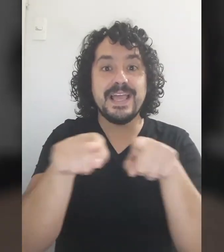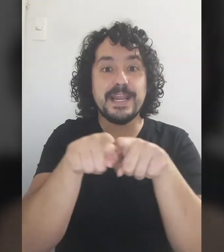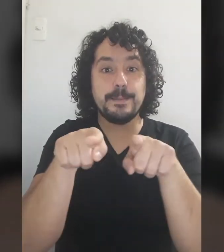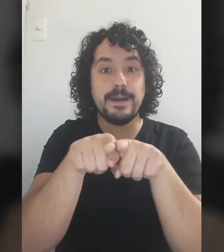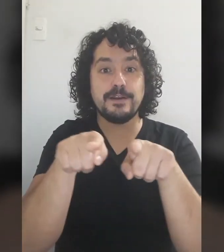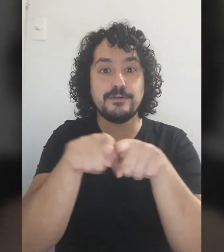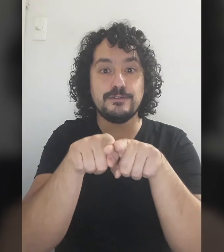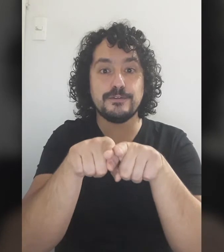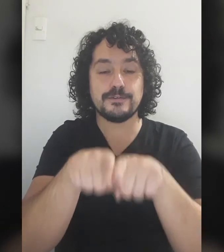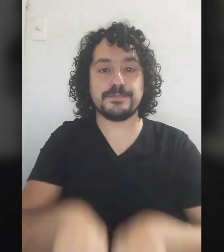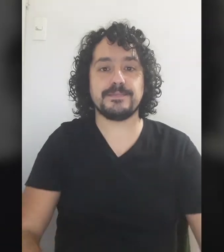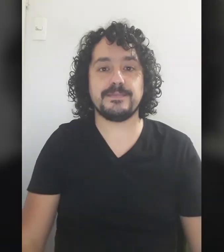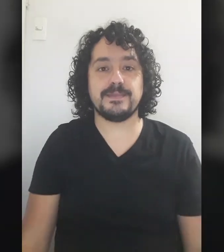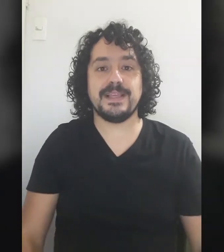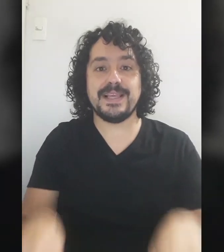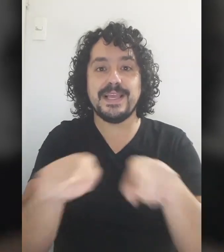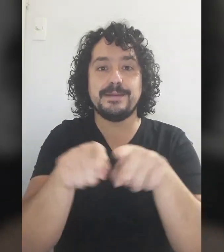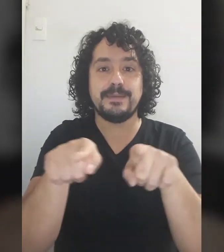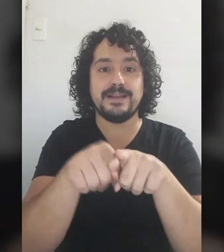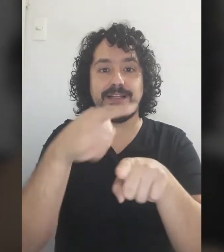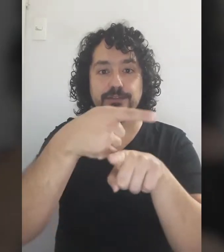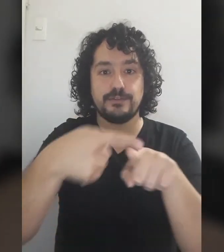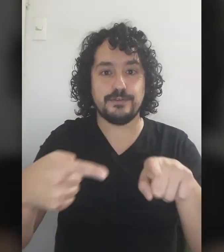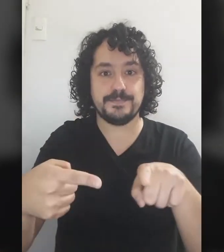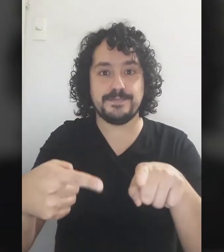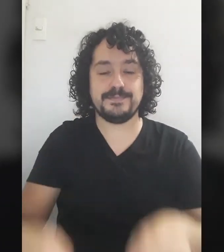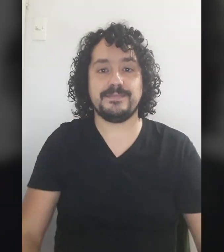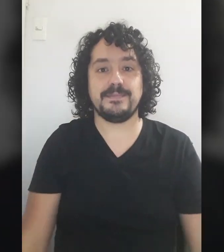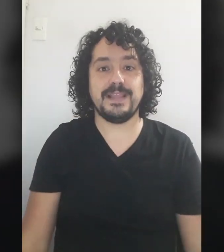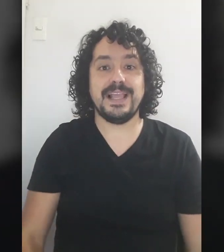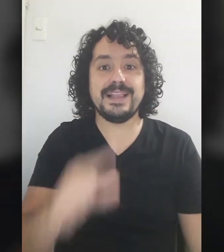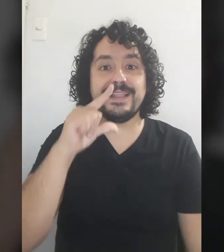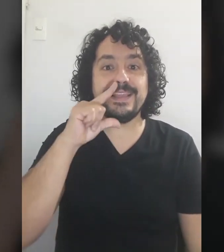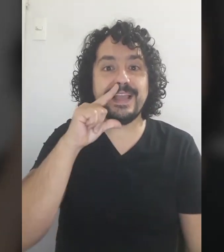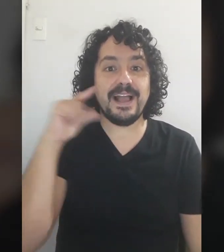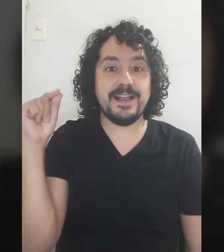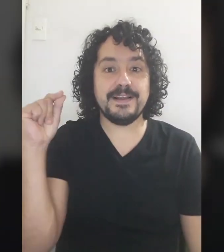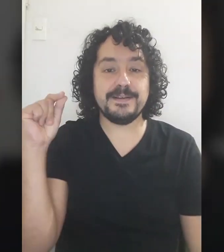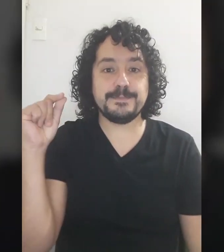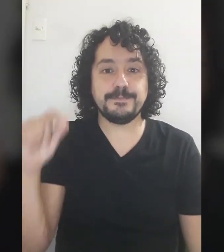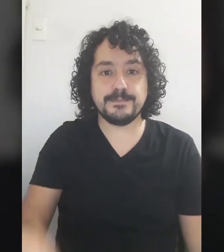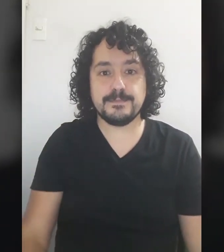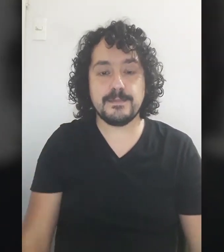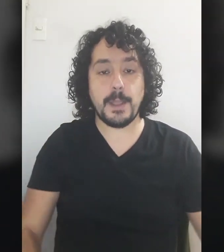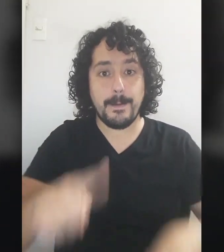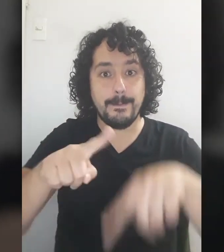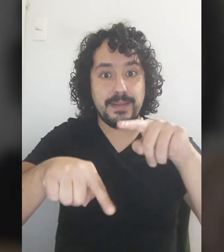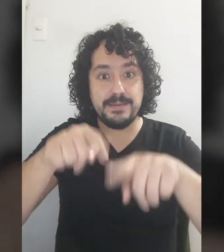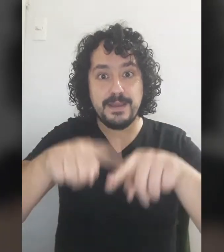Hermano Hermanastro Tía Prima